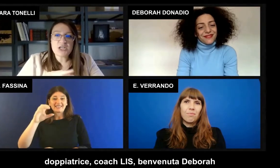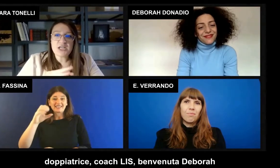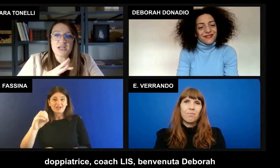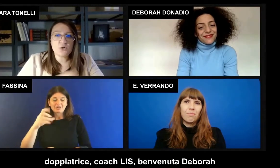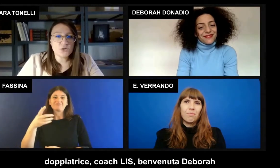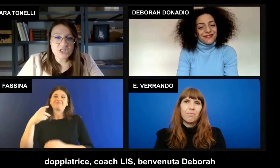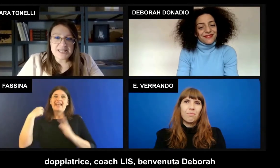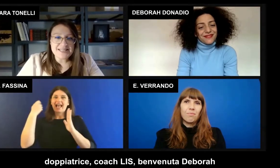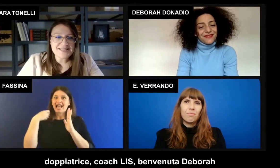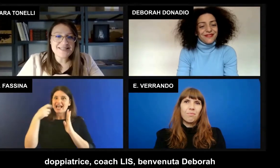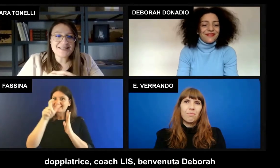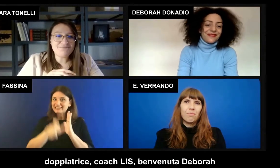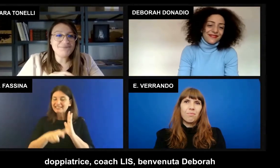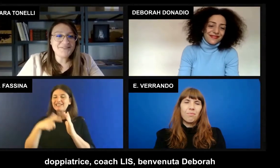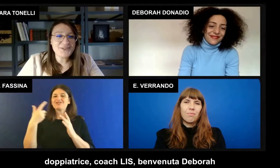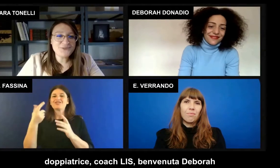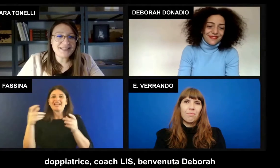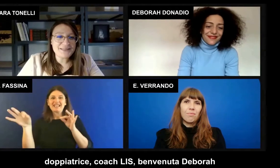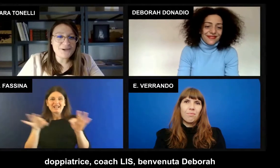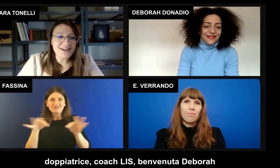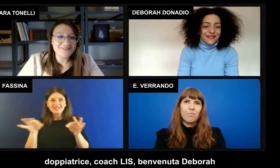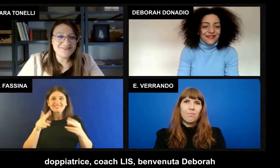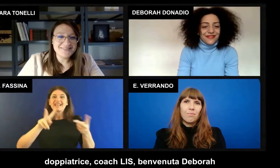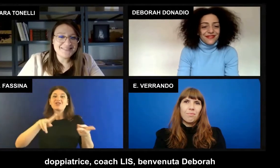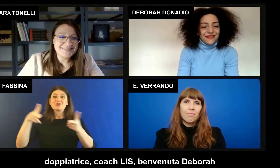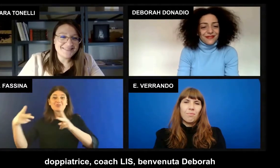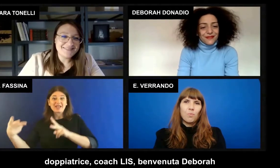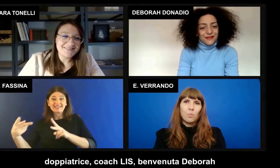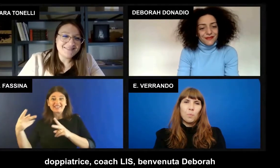doppiatrice, coach Liss, benvenuta Deborah.